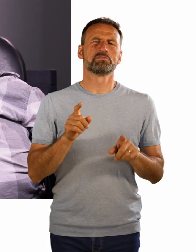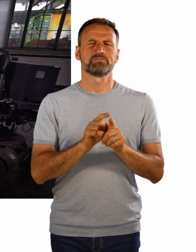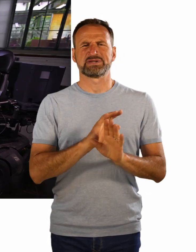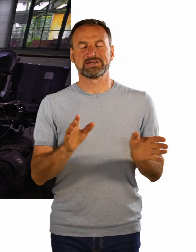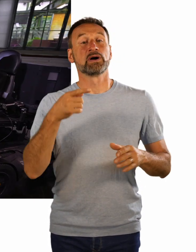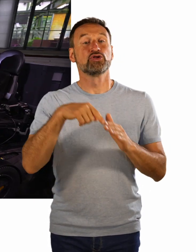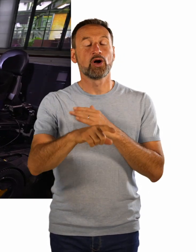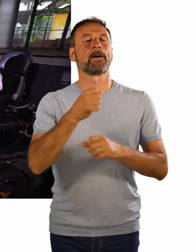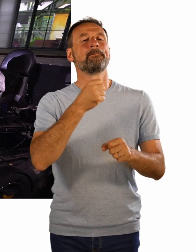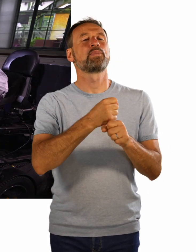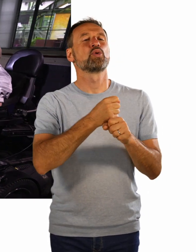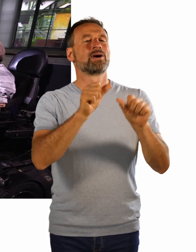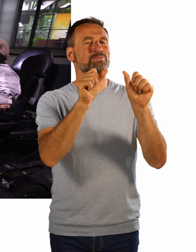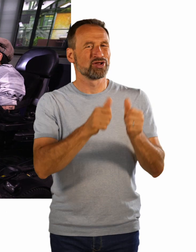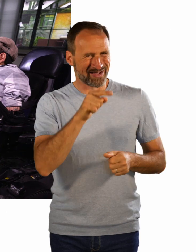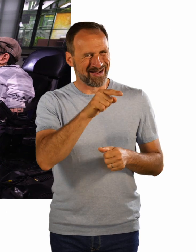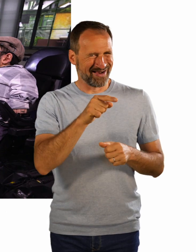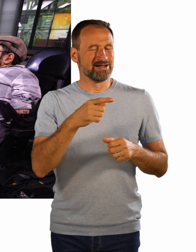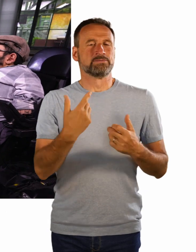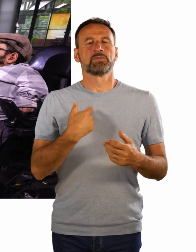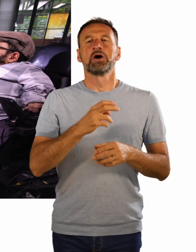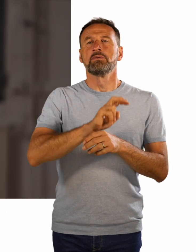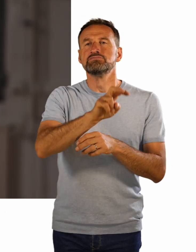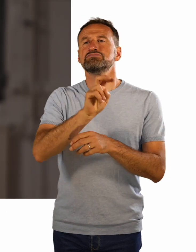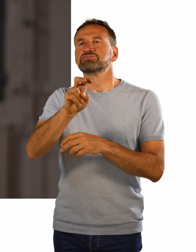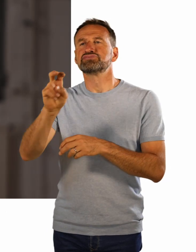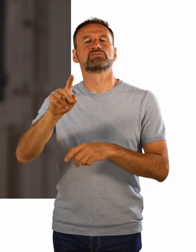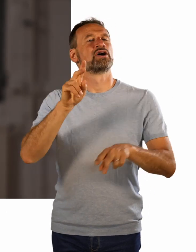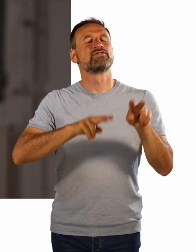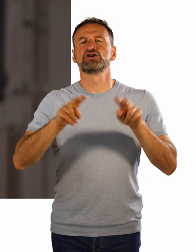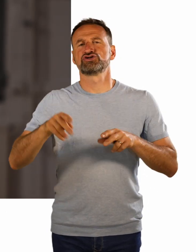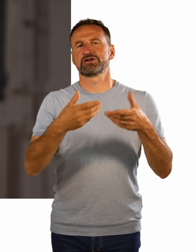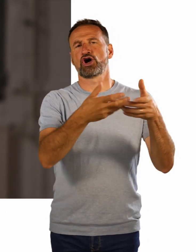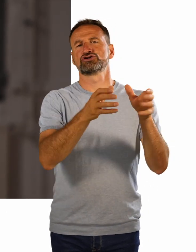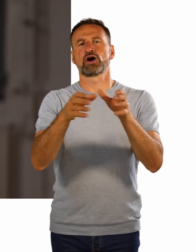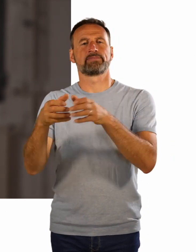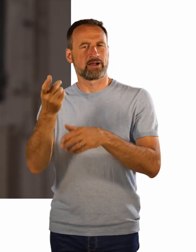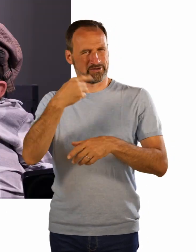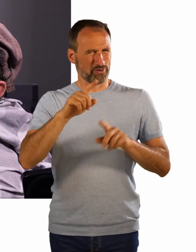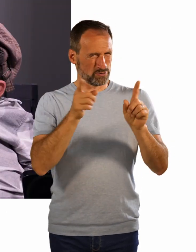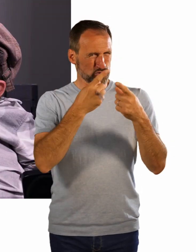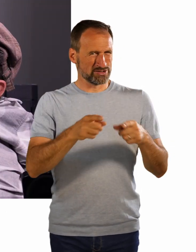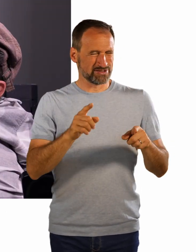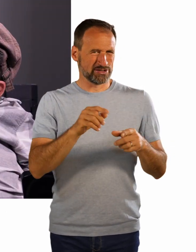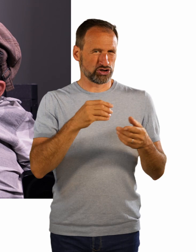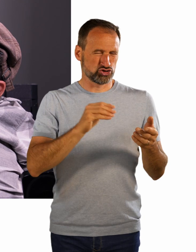ich in verschiedenen Ensembles gelandet, der Musikschule. Wie zum Beispiel die Big Band Just Fun, das Ensemble Piano Plus.